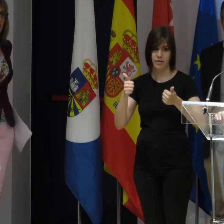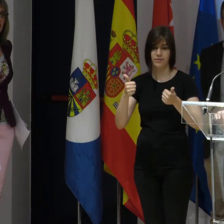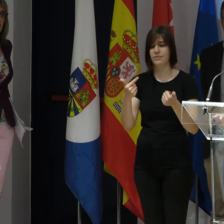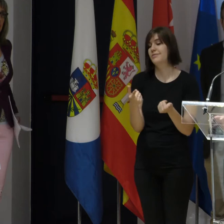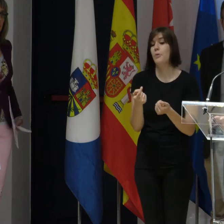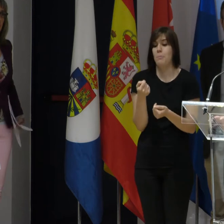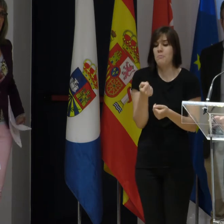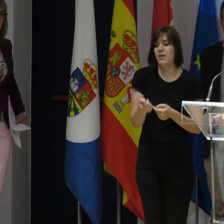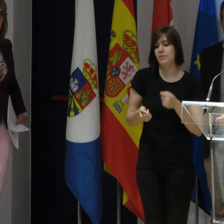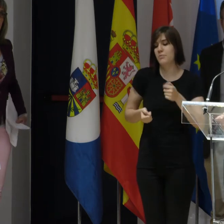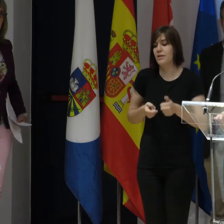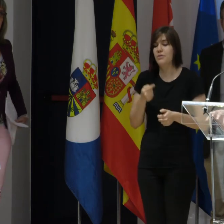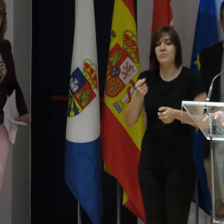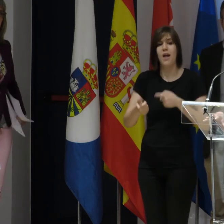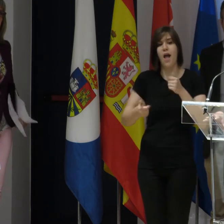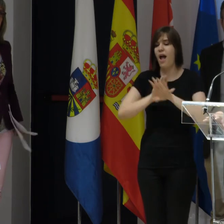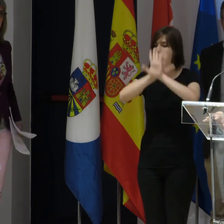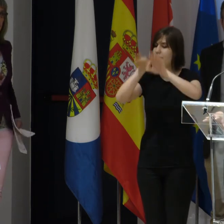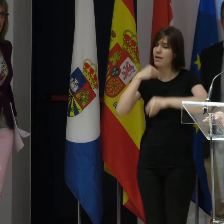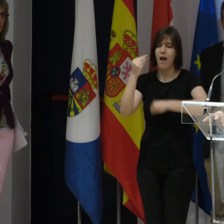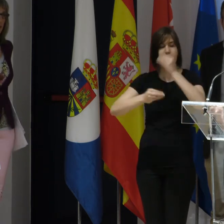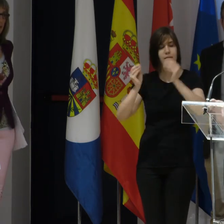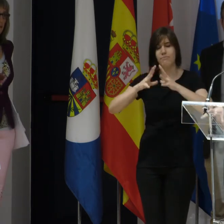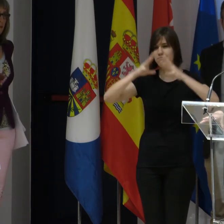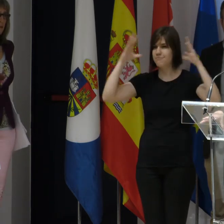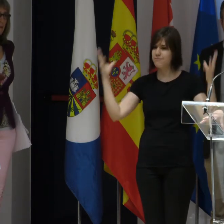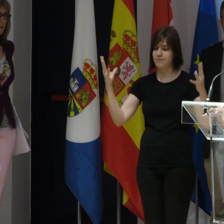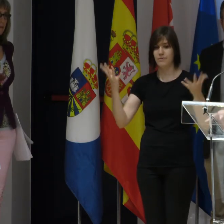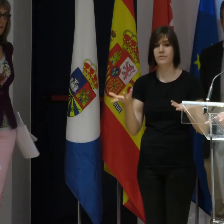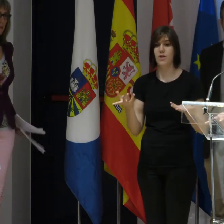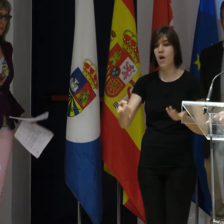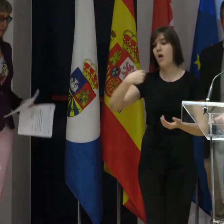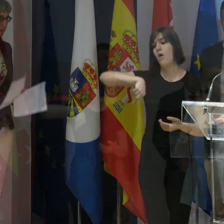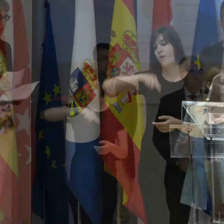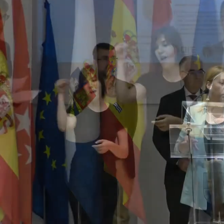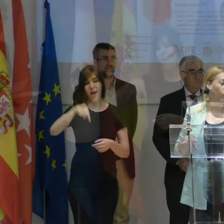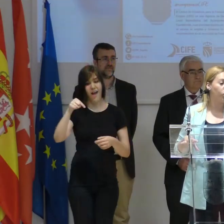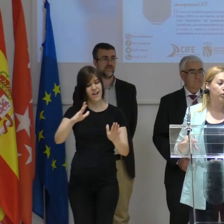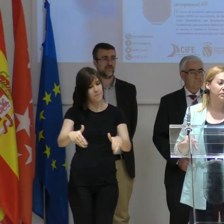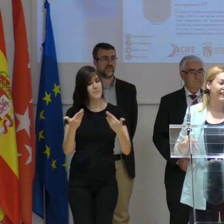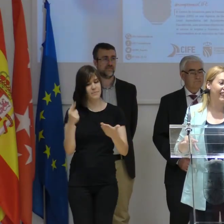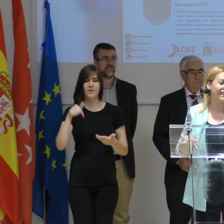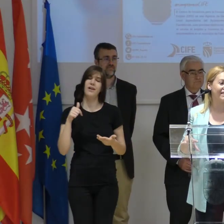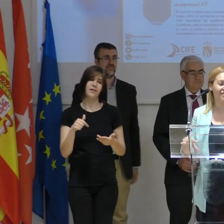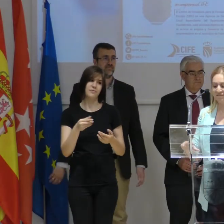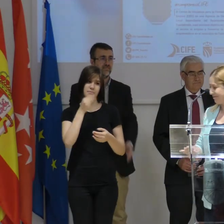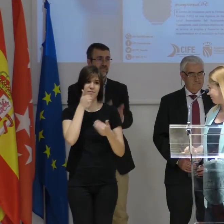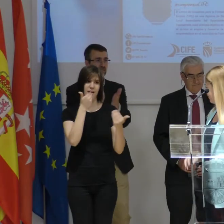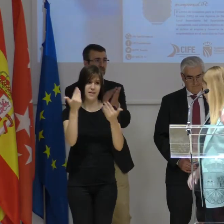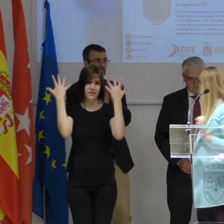granito de arena cada día. lo que hace al final esa gran montaña. El que estemos hoy aquí recibiendo este premio. Muchísimas gracias.